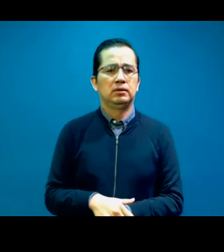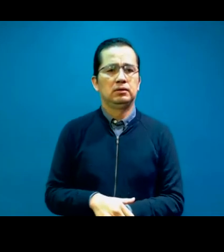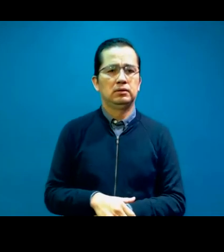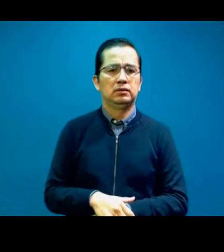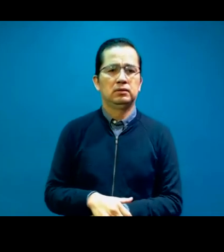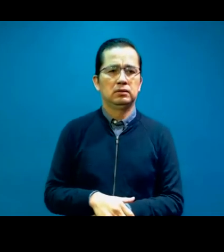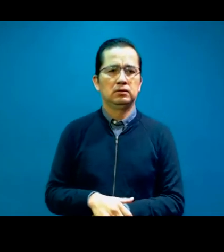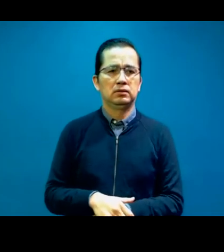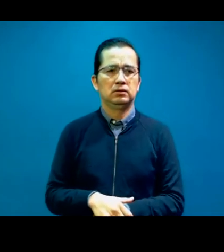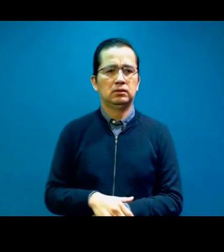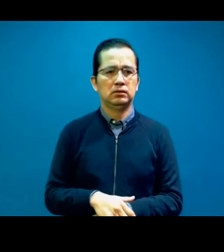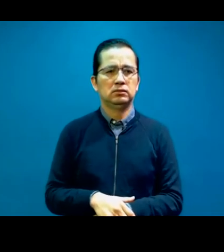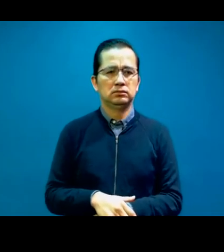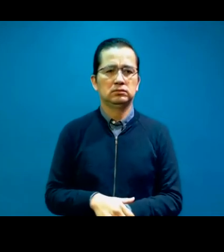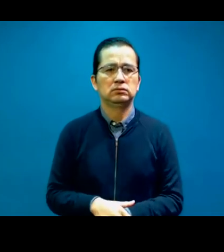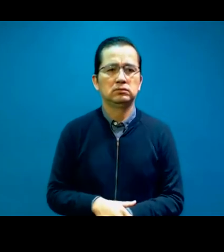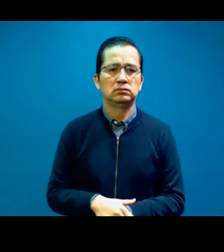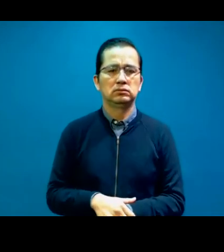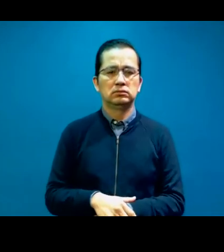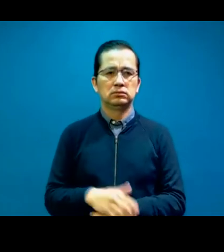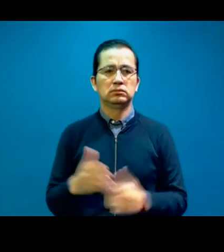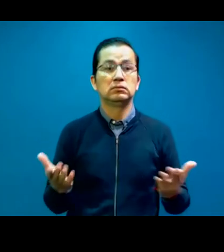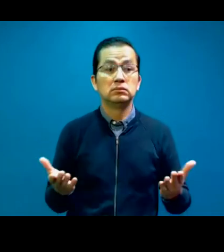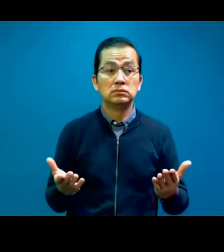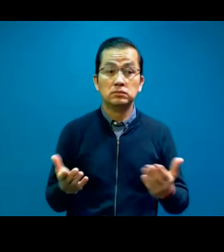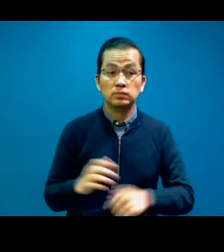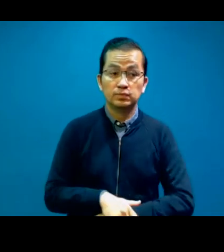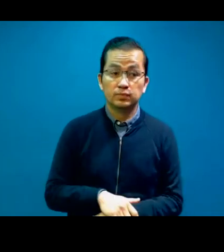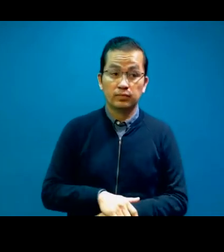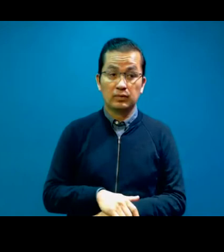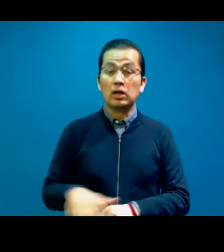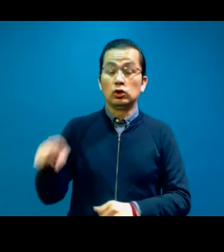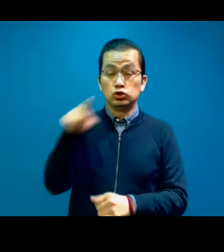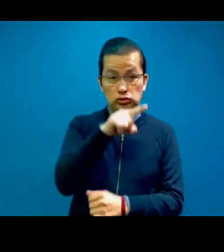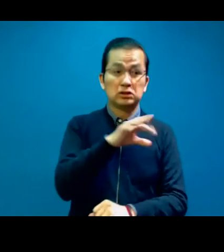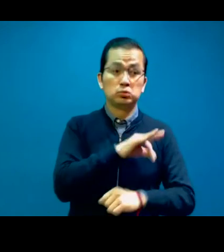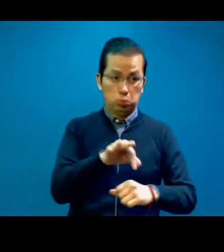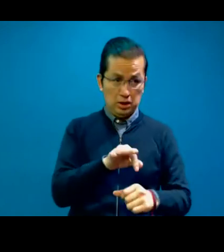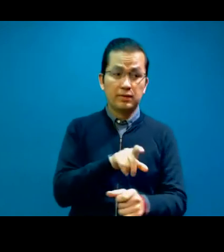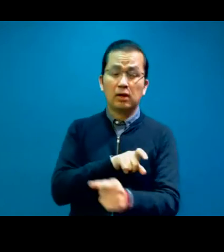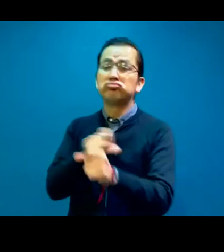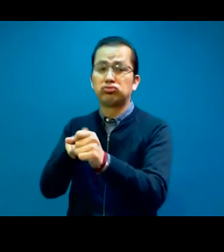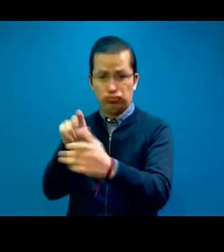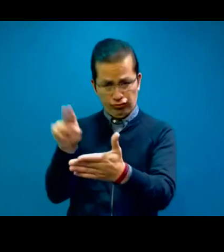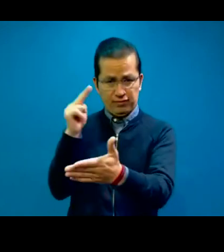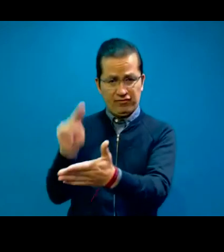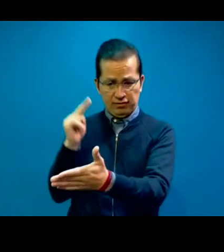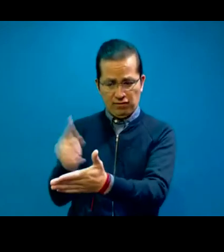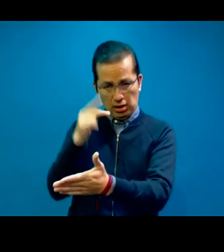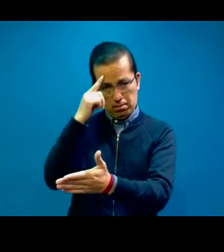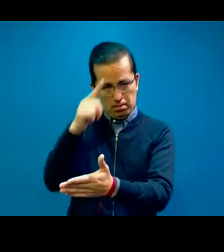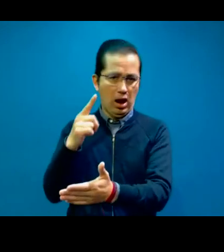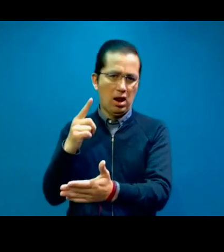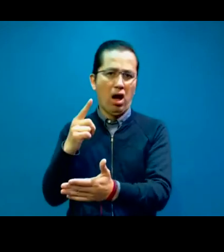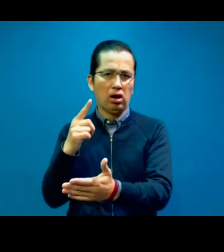que hay una que cada uno puede después filmarse, hay un video que es para que todos